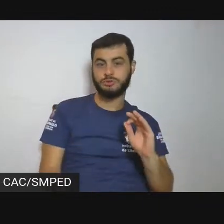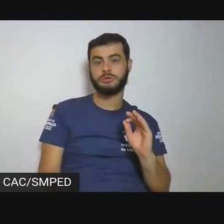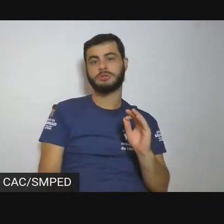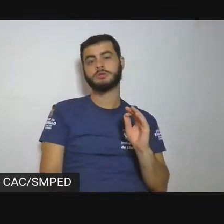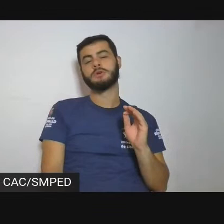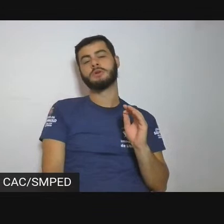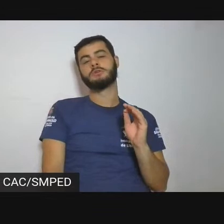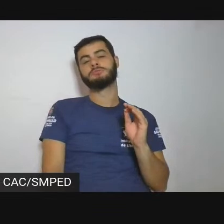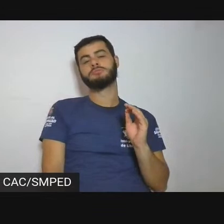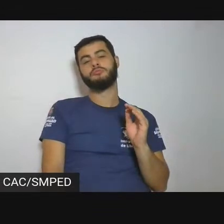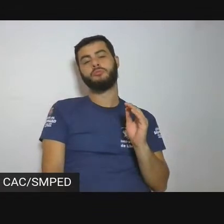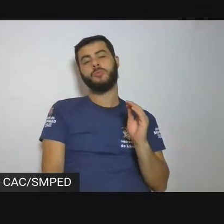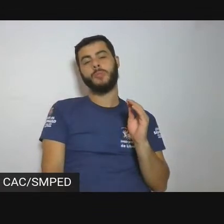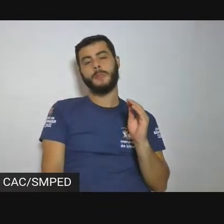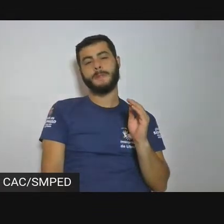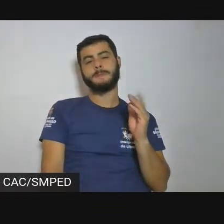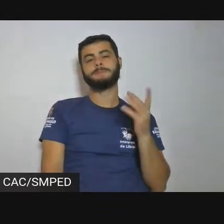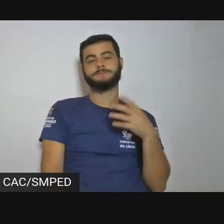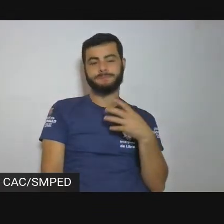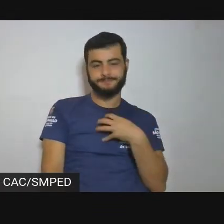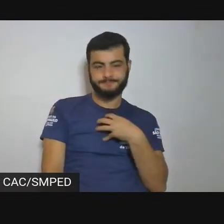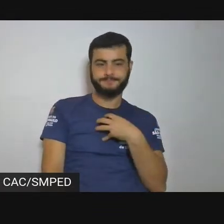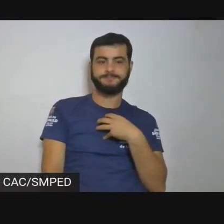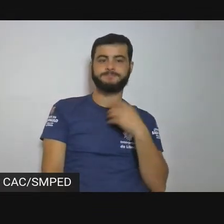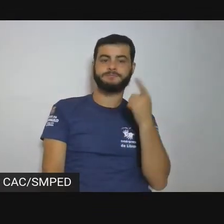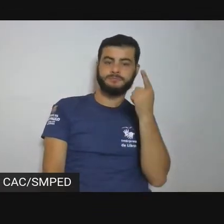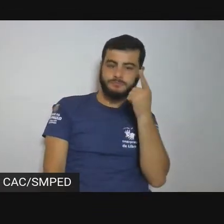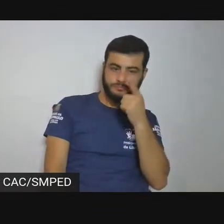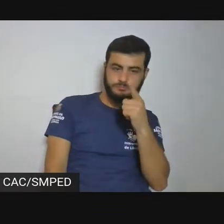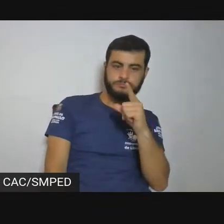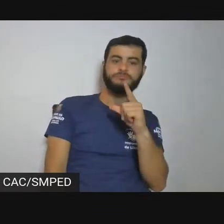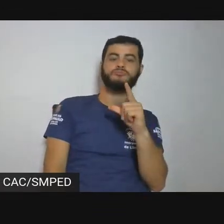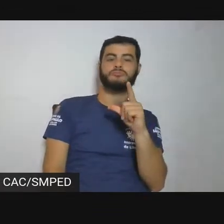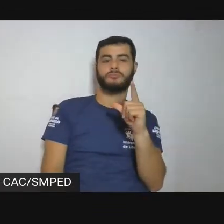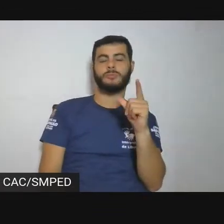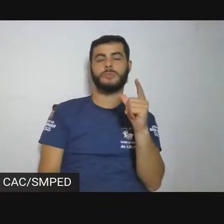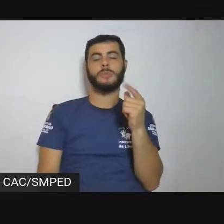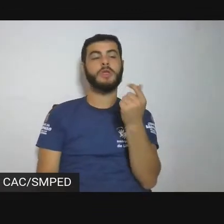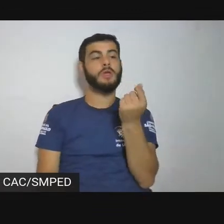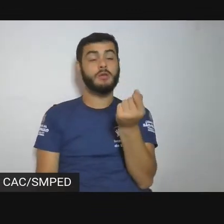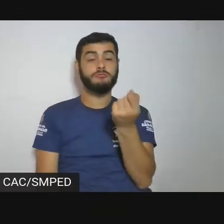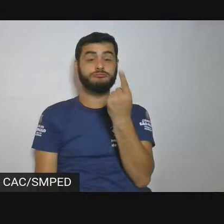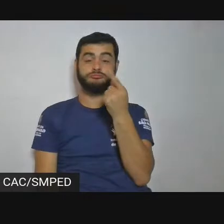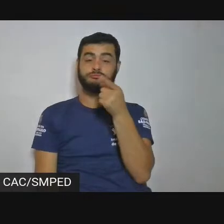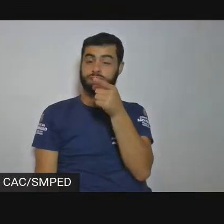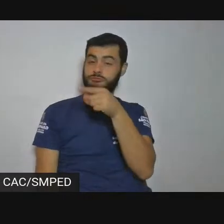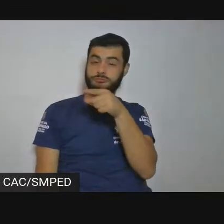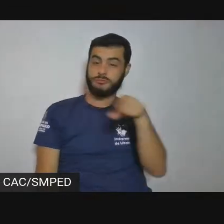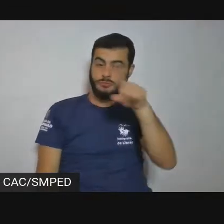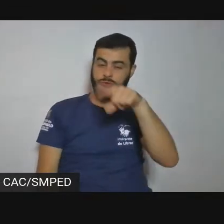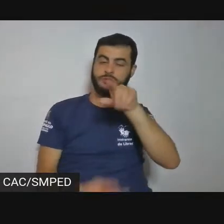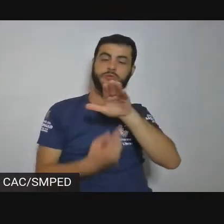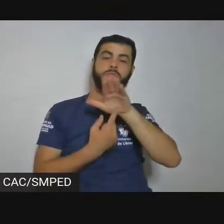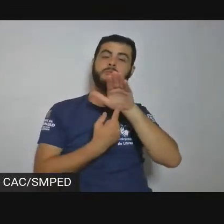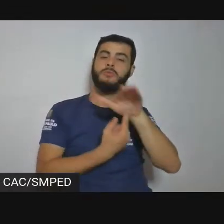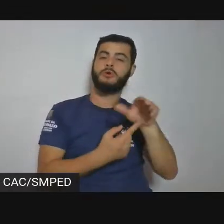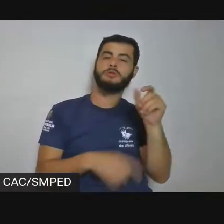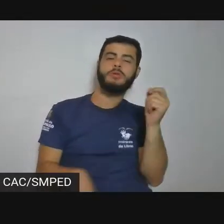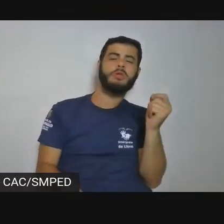vamos dizer assim, afiada, curiosamente, mostra uma paisagem